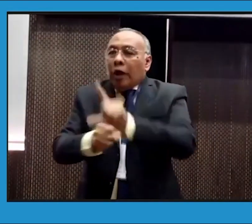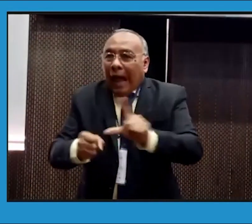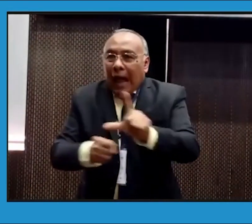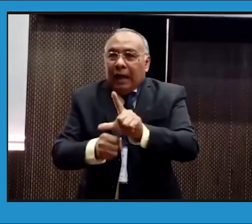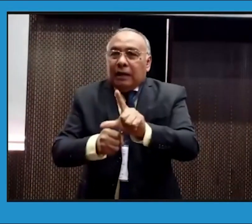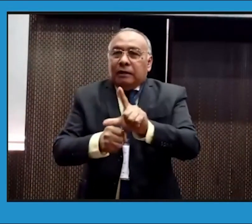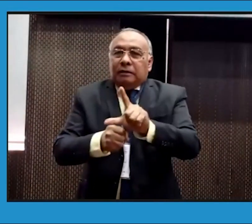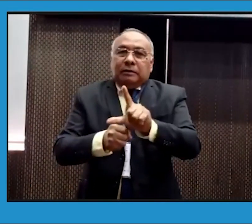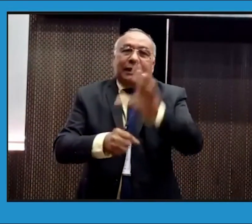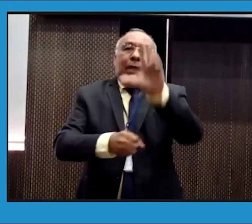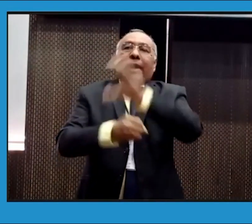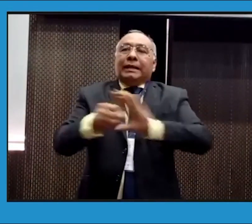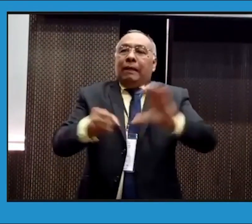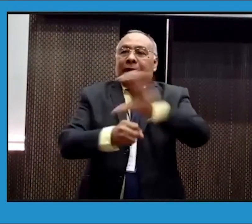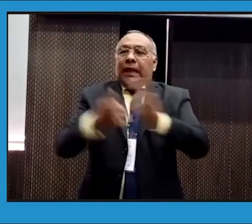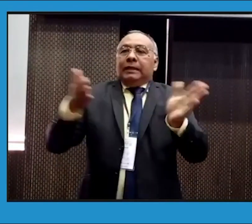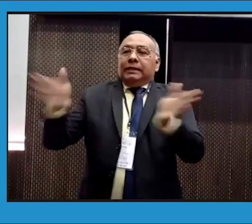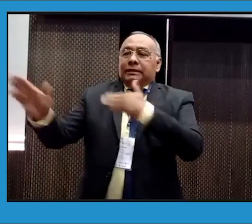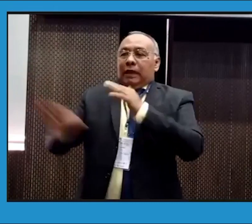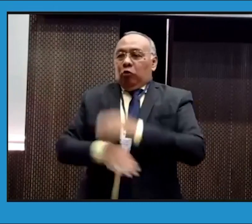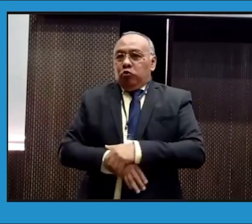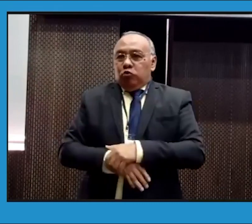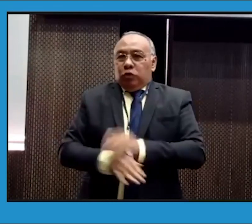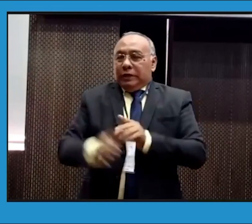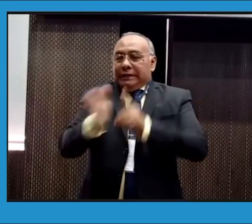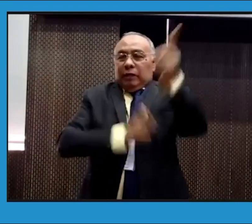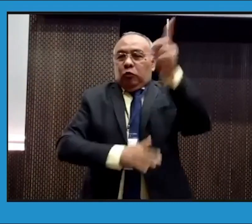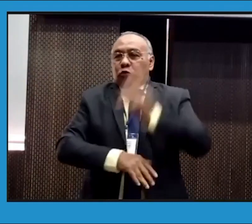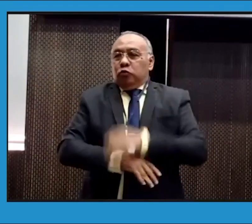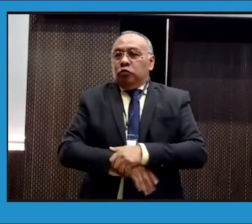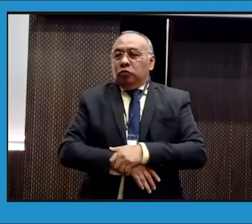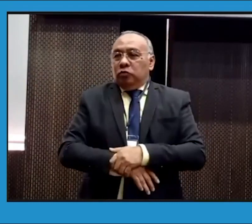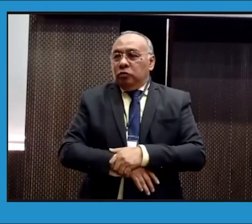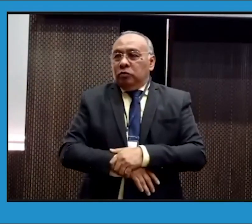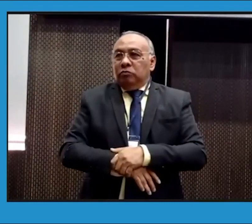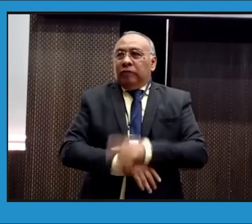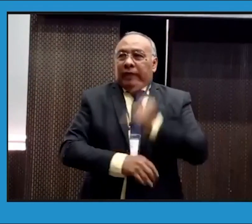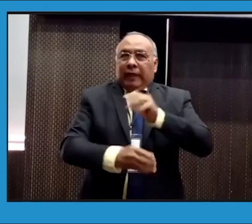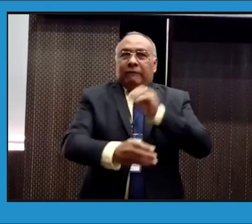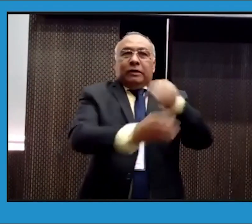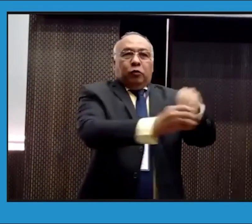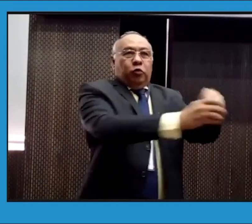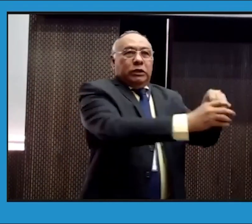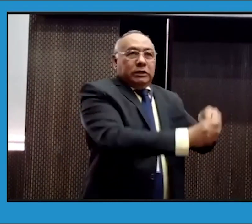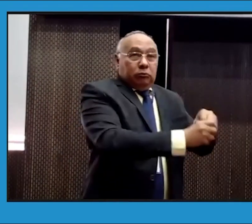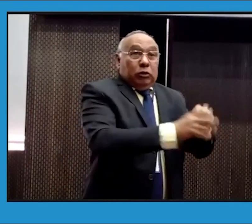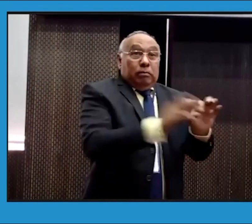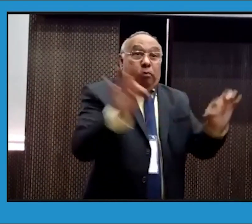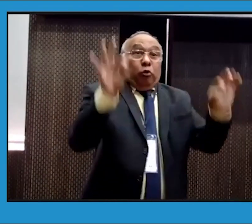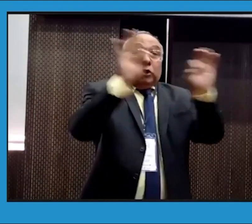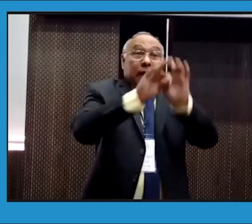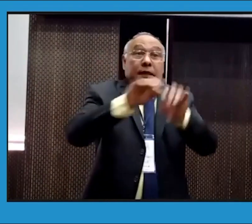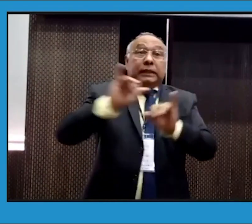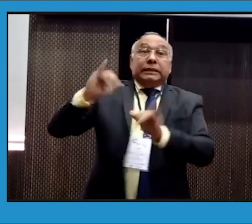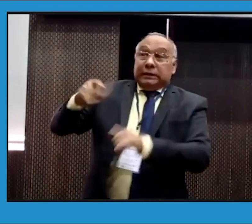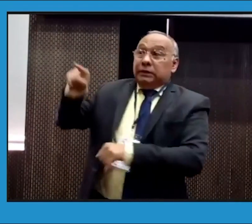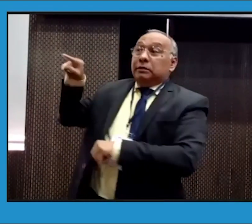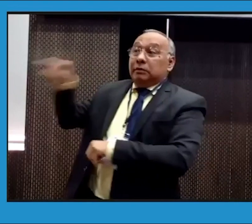y local de cada uno de los, y departamental y ciudades de cada una de las regiones de Colombia. es de suma